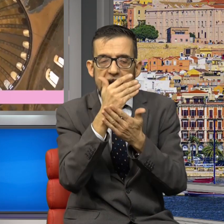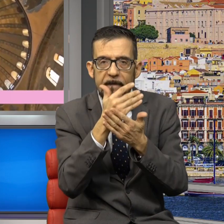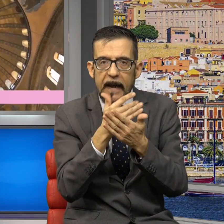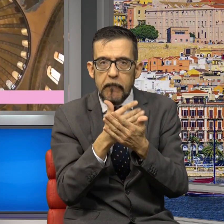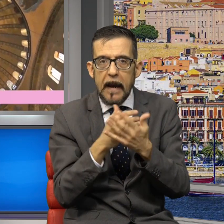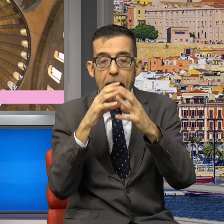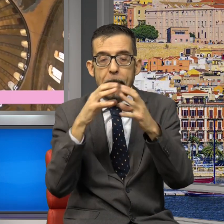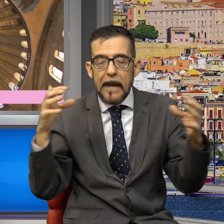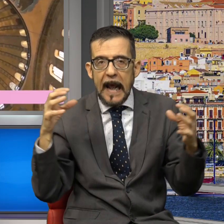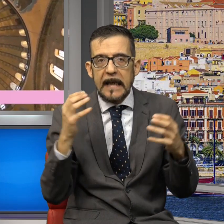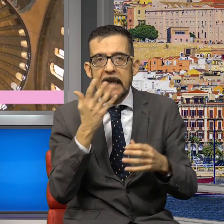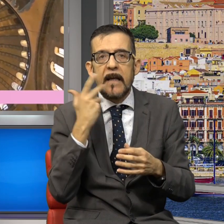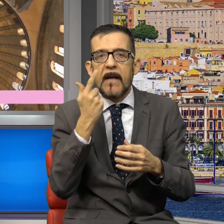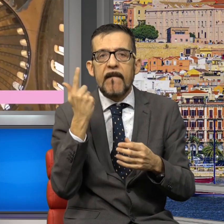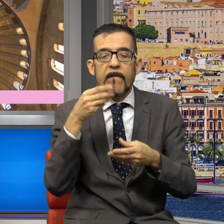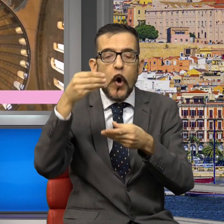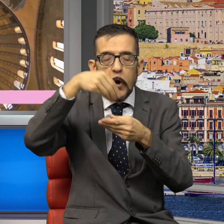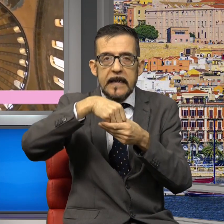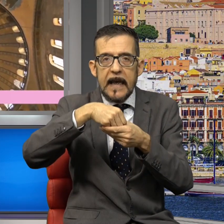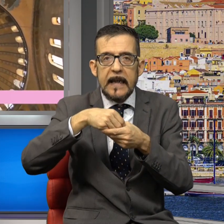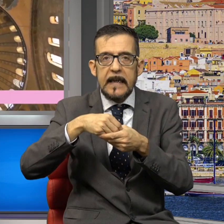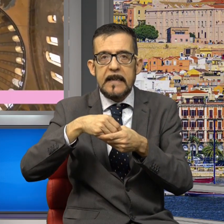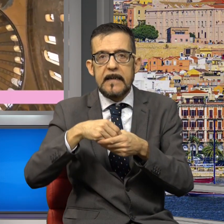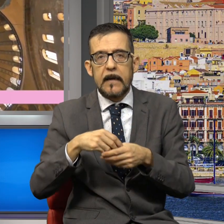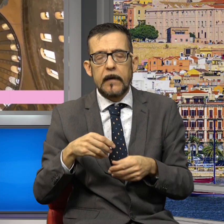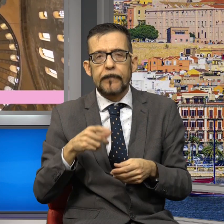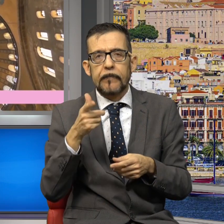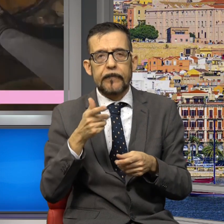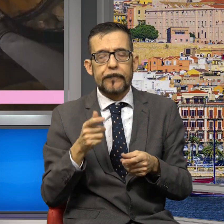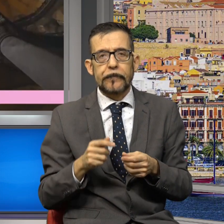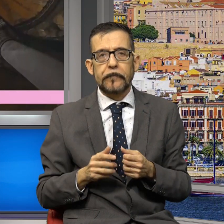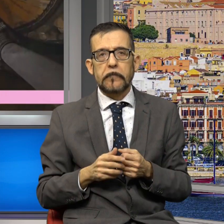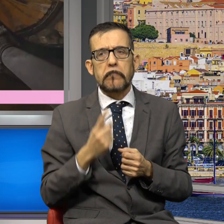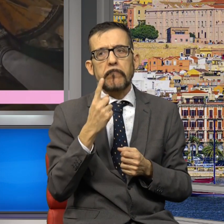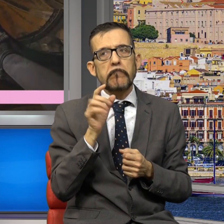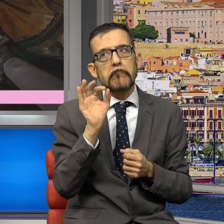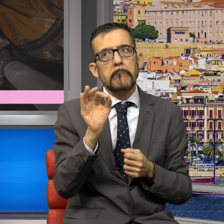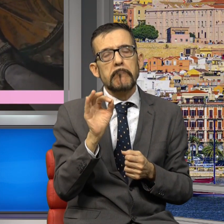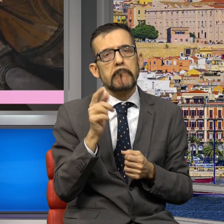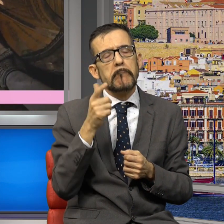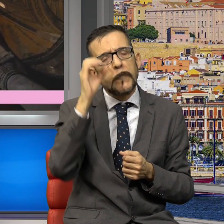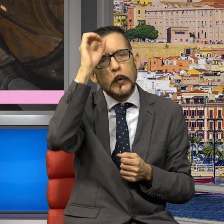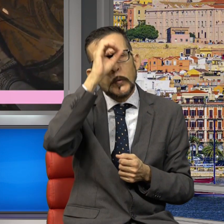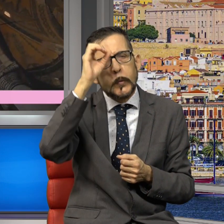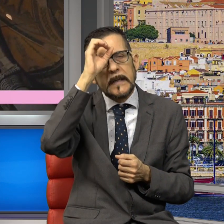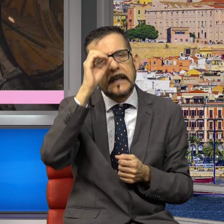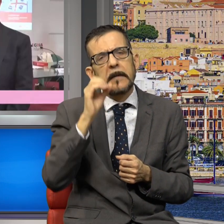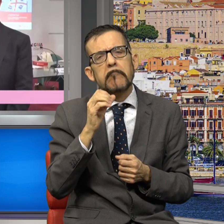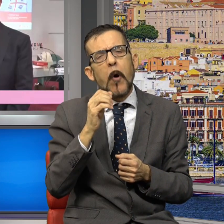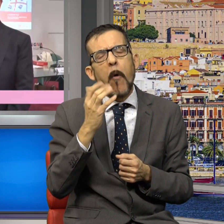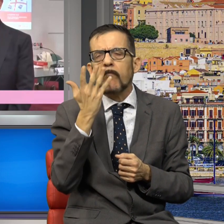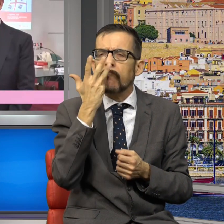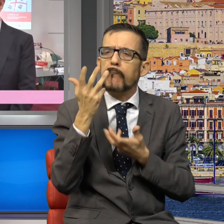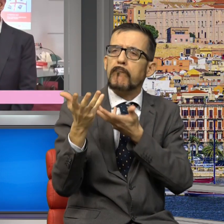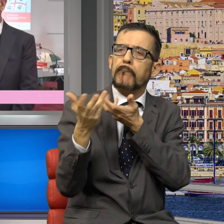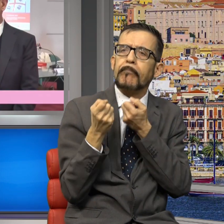vogliono inserirsi all'interno di queste dinamiche. Da un punto di vista turistico, quanto appeal può avere